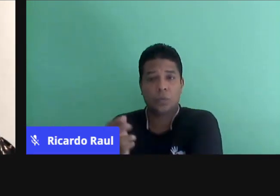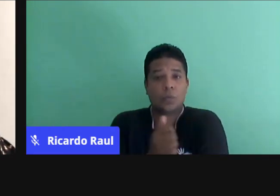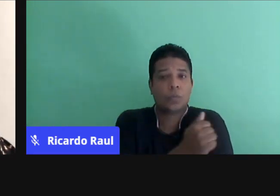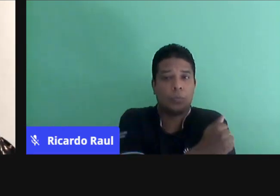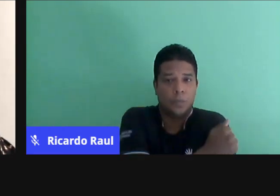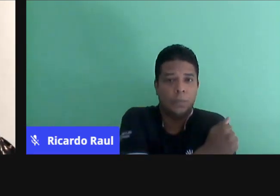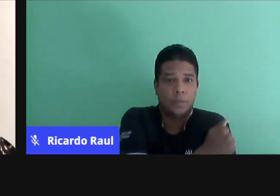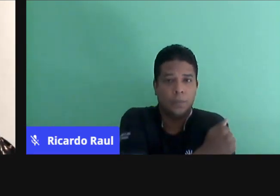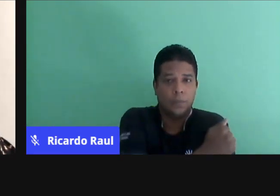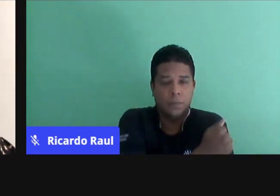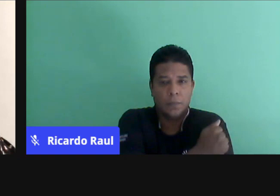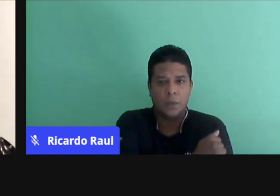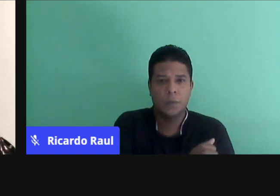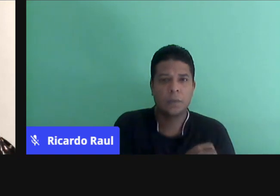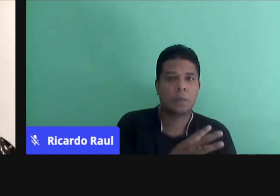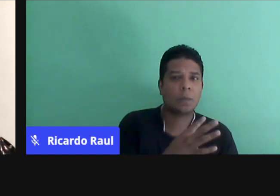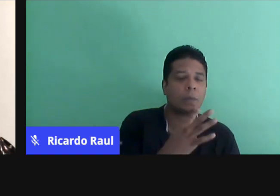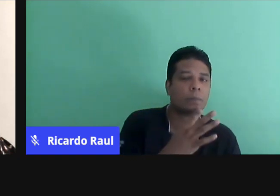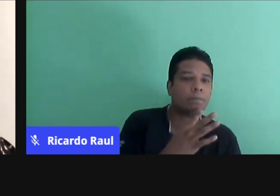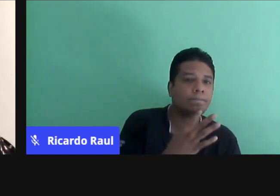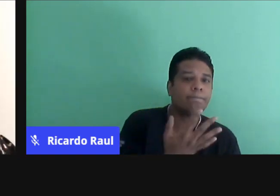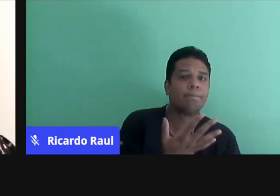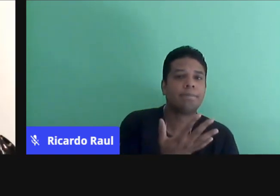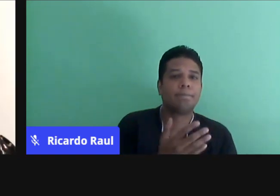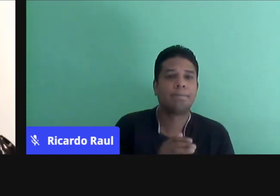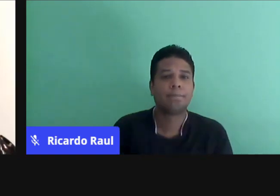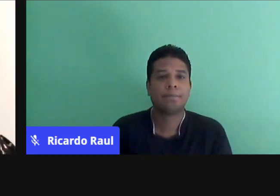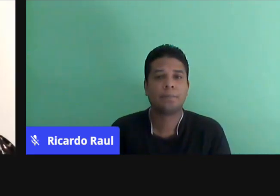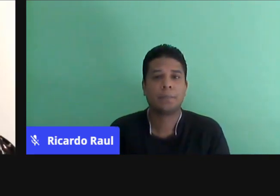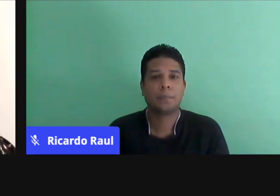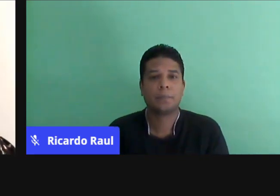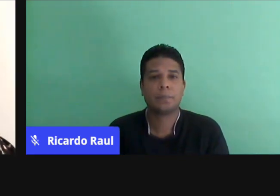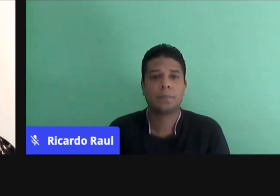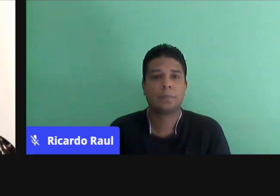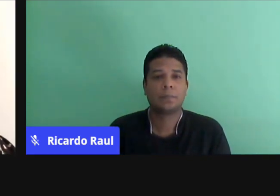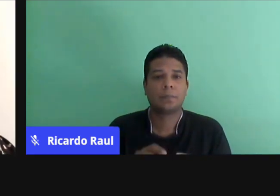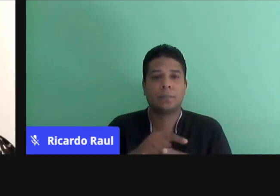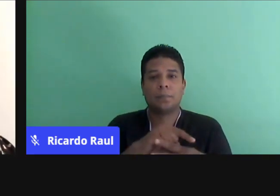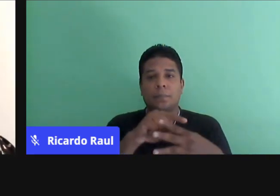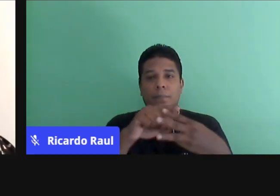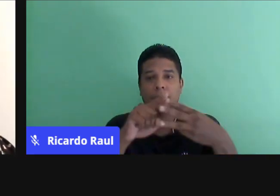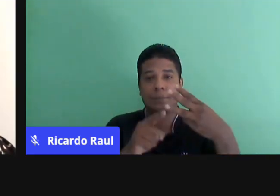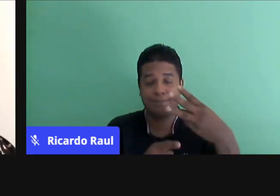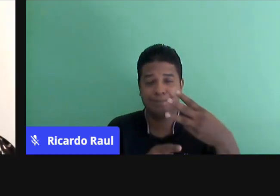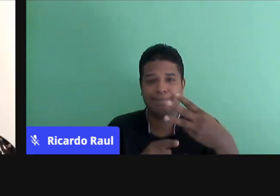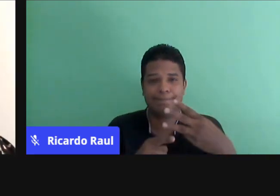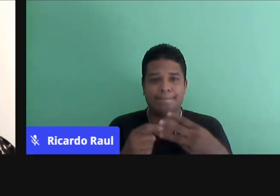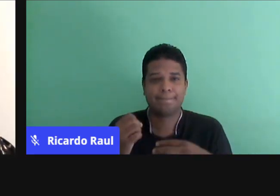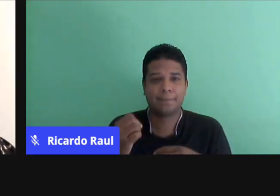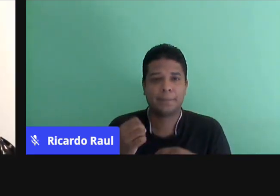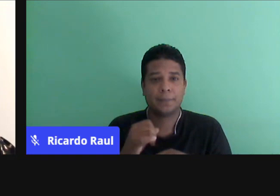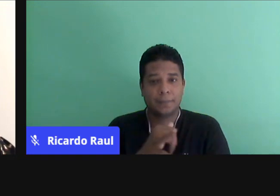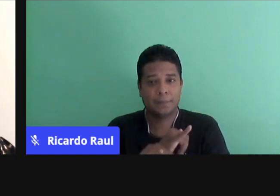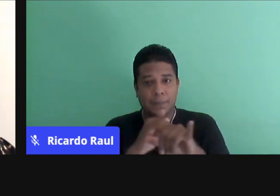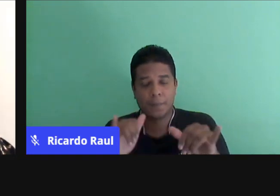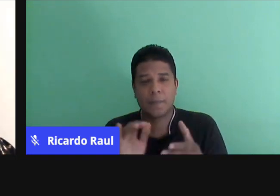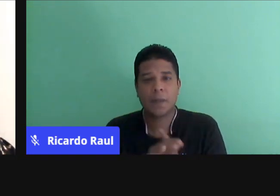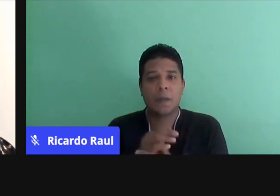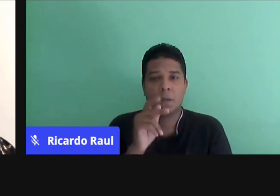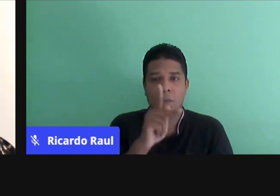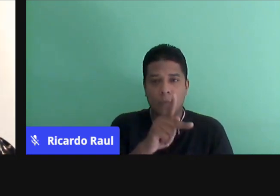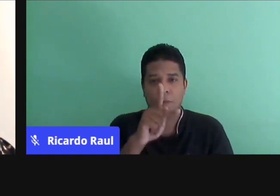alunos, com o conhecimento, né? Então, esse tripé, voltando, eu repeti essa informação, né? Professor,